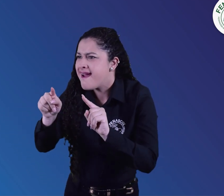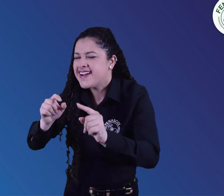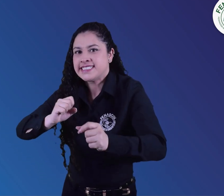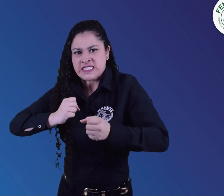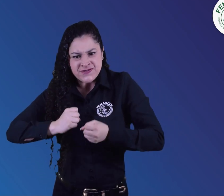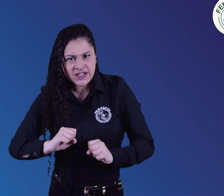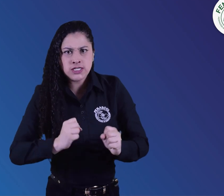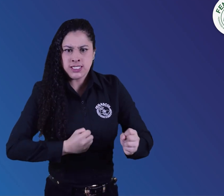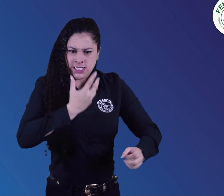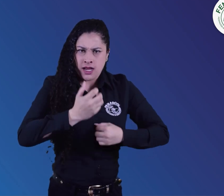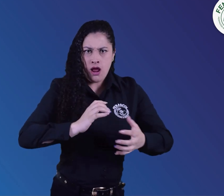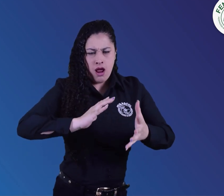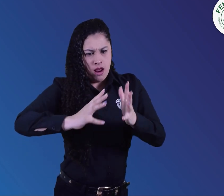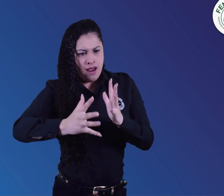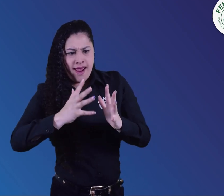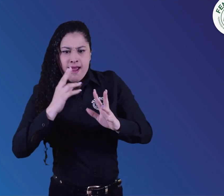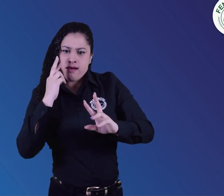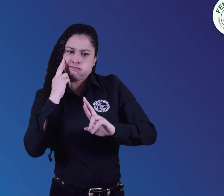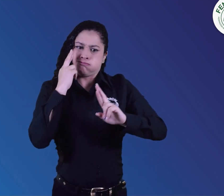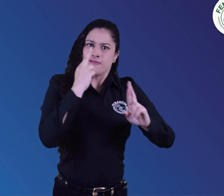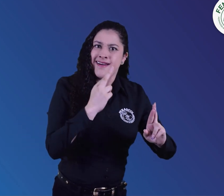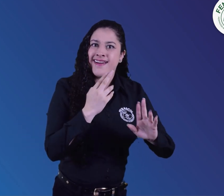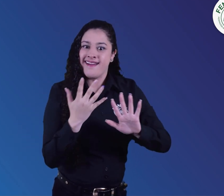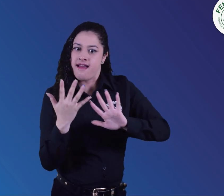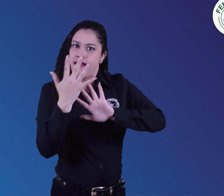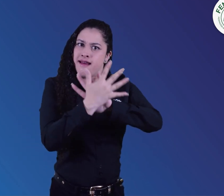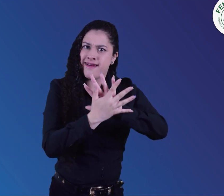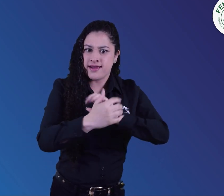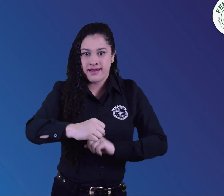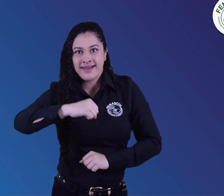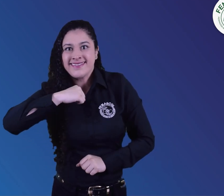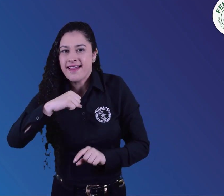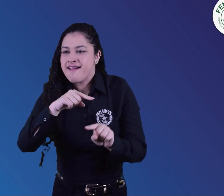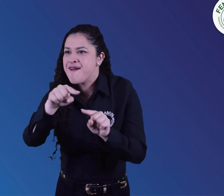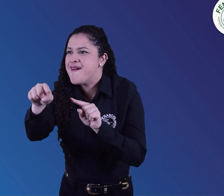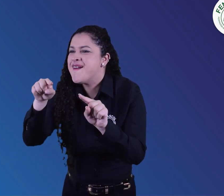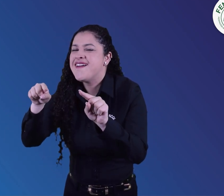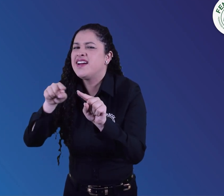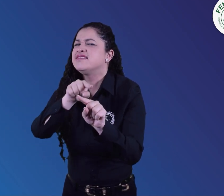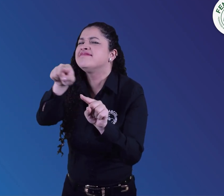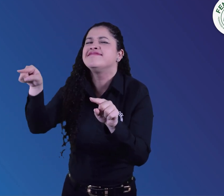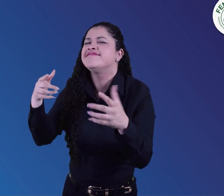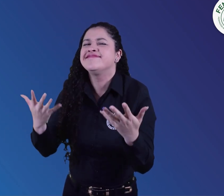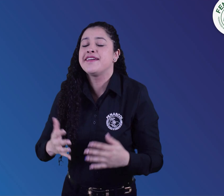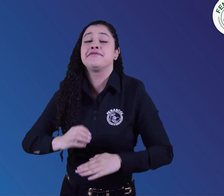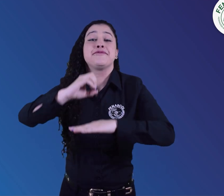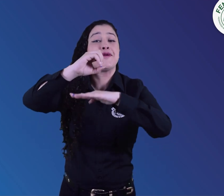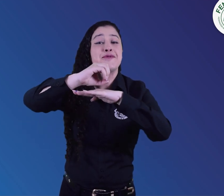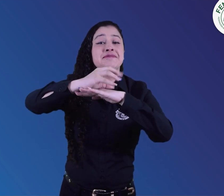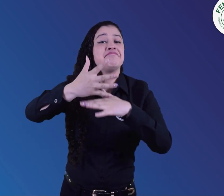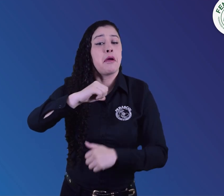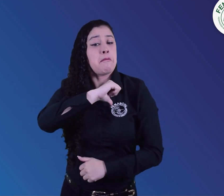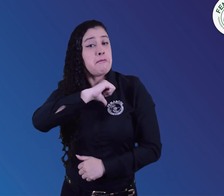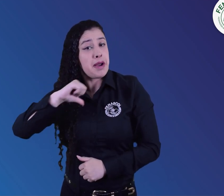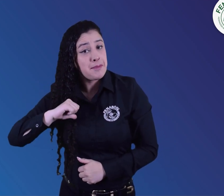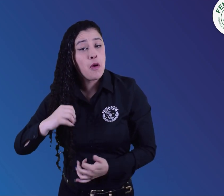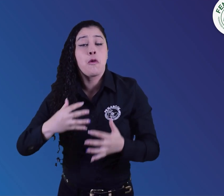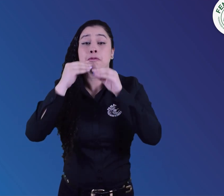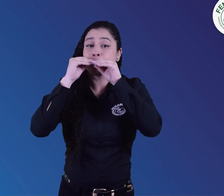cumplir con el reto. Vimos organizaciones públicas y privadas, entidades, personalidades, actores,